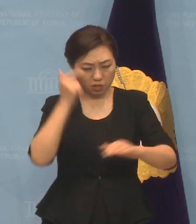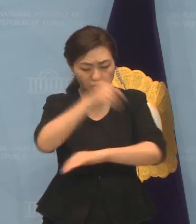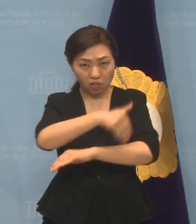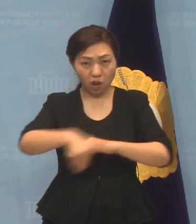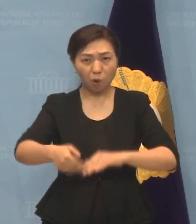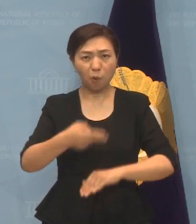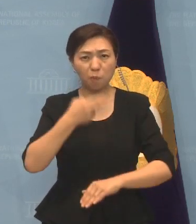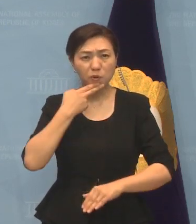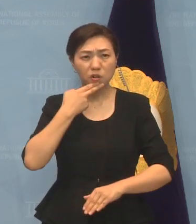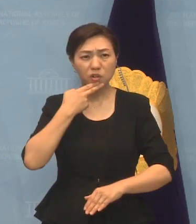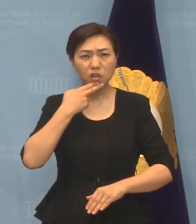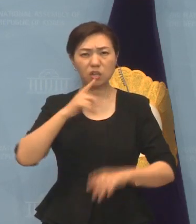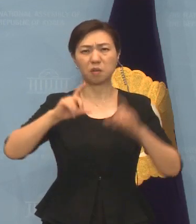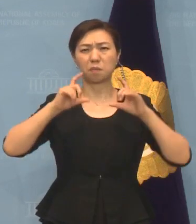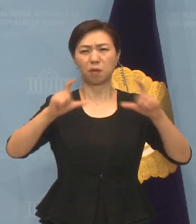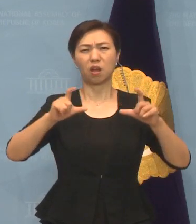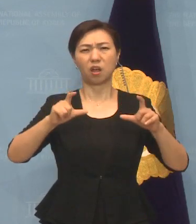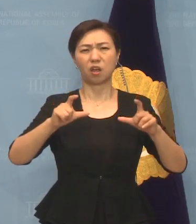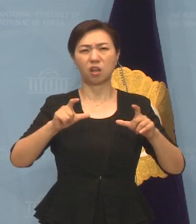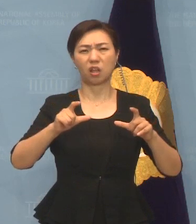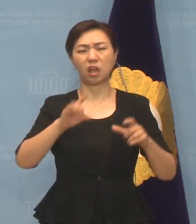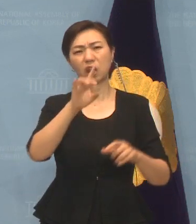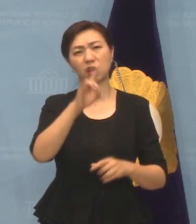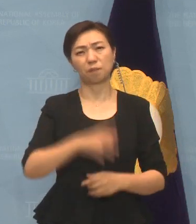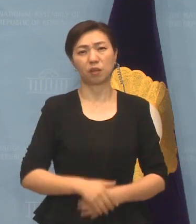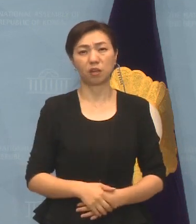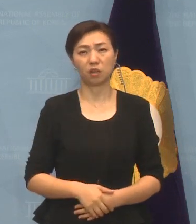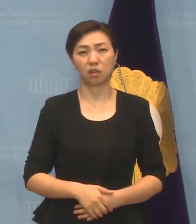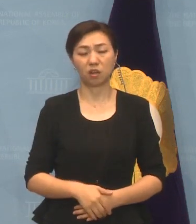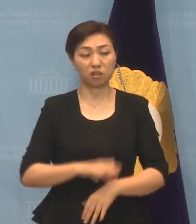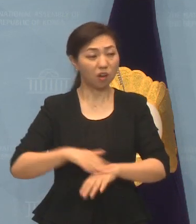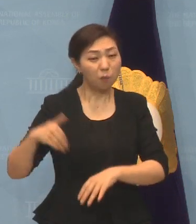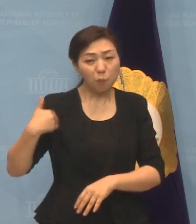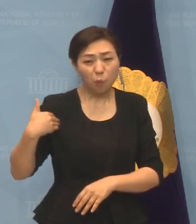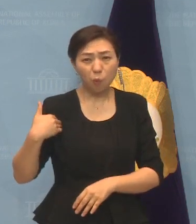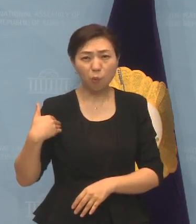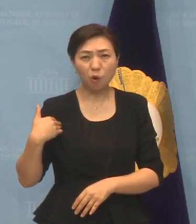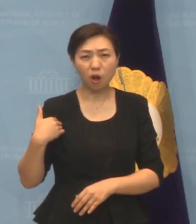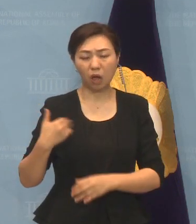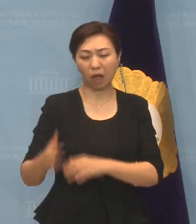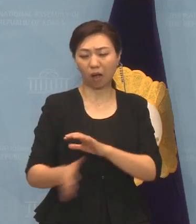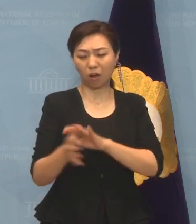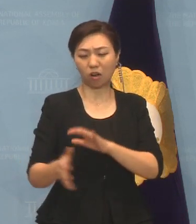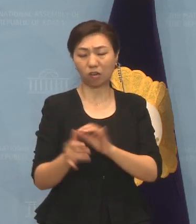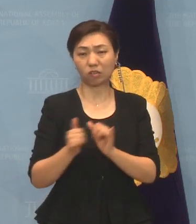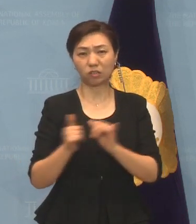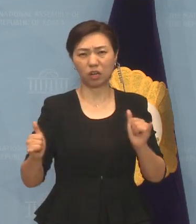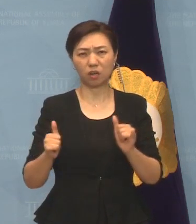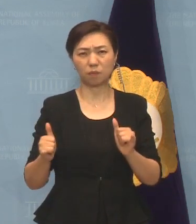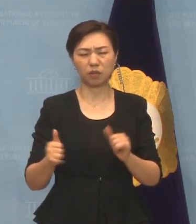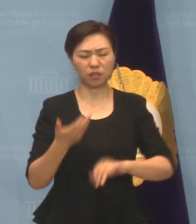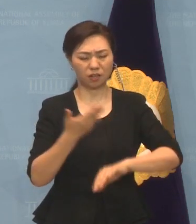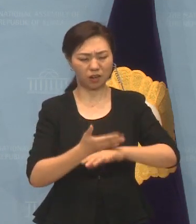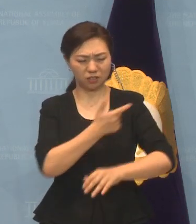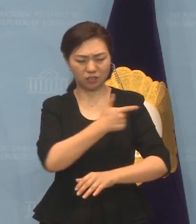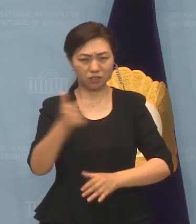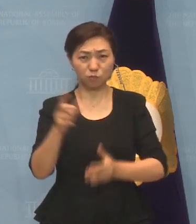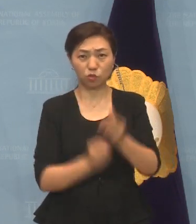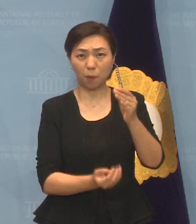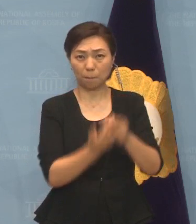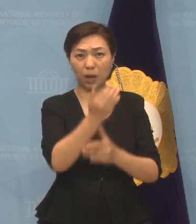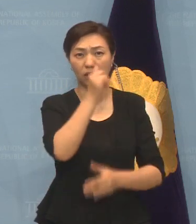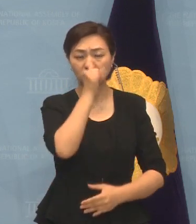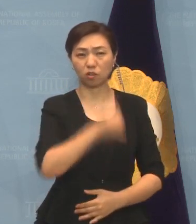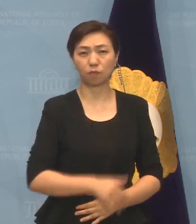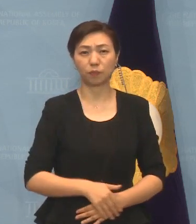한낱 주장에 불과합니다. 선무당이 사람 잡는다 라고 했습니다. 윤 전 총장은 대권 주자로서 말 한마디 무게를